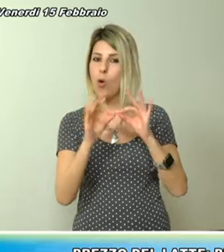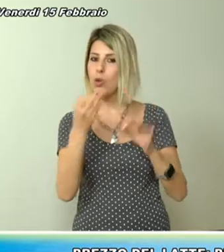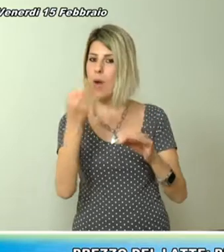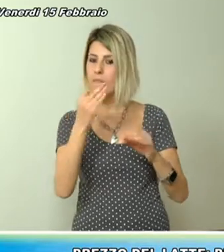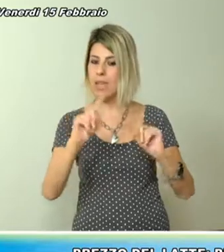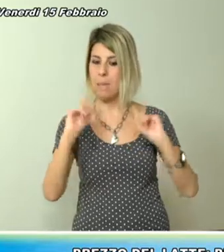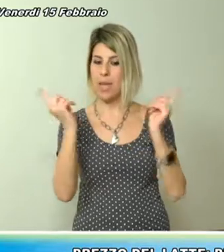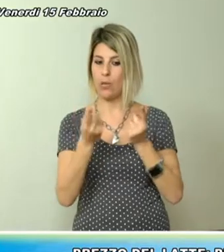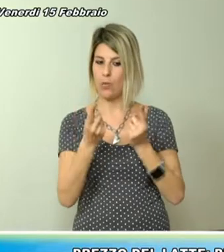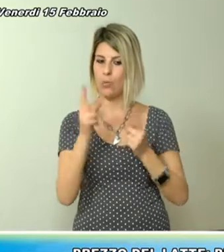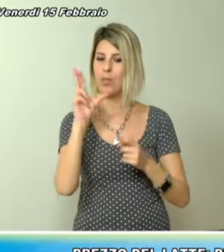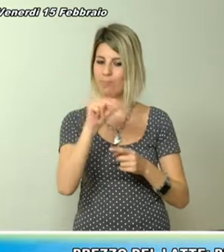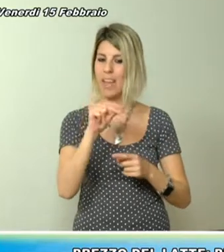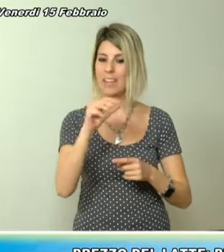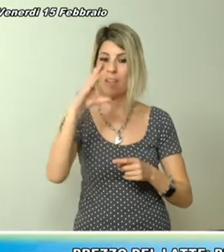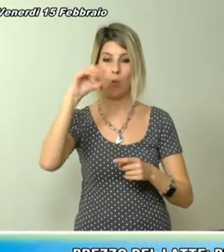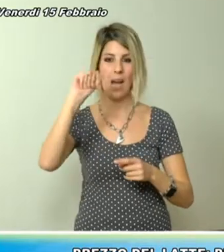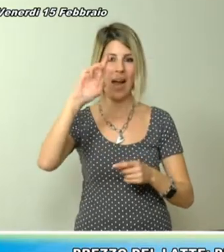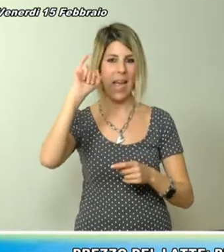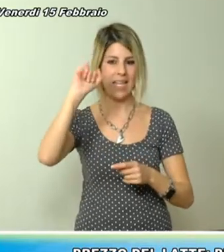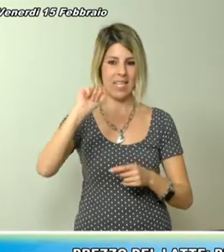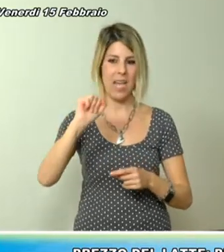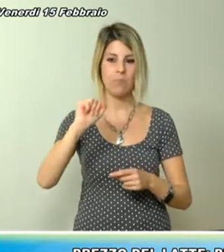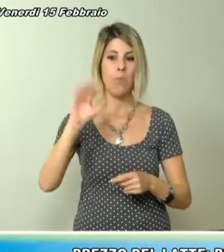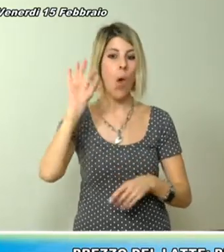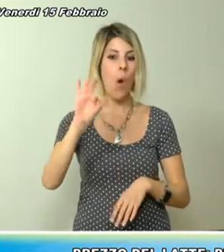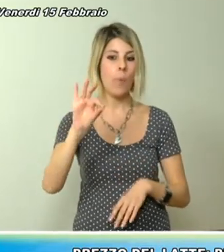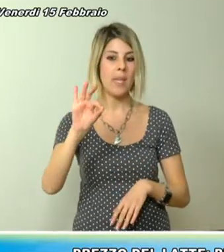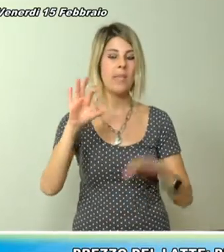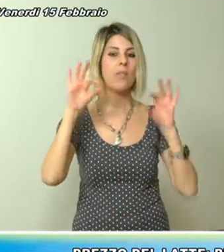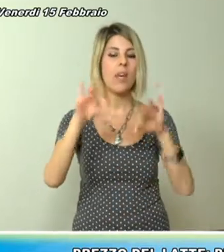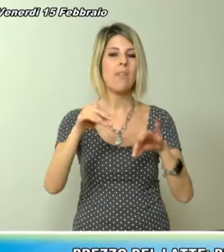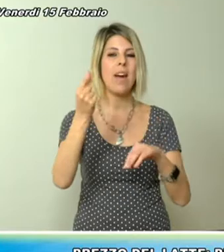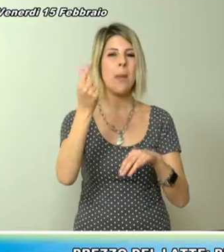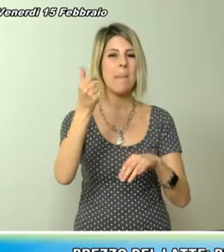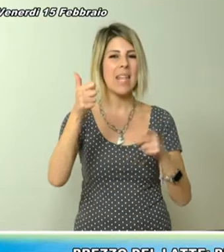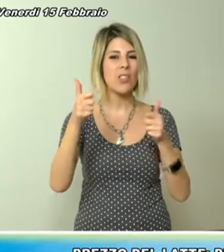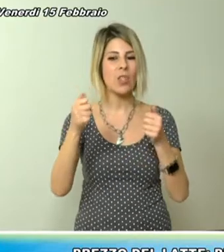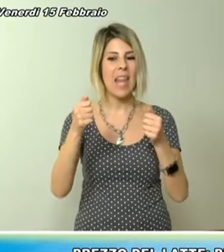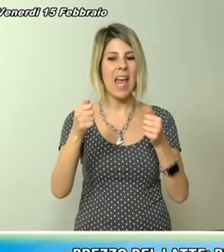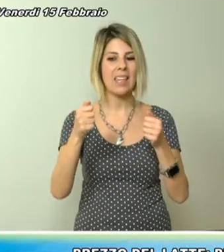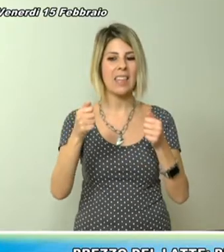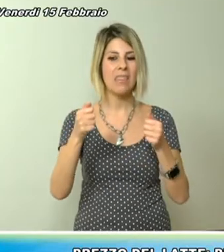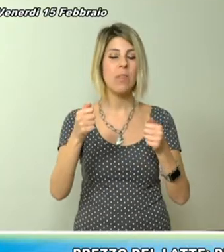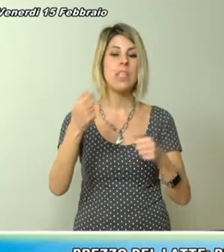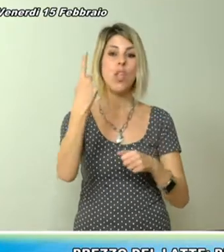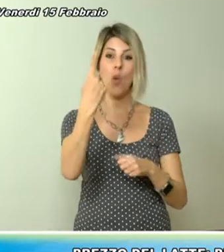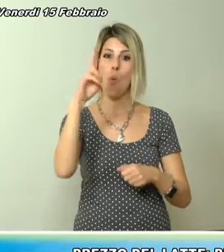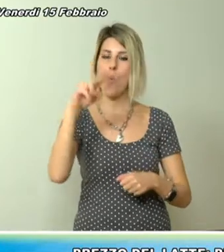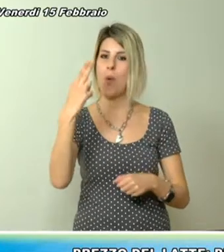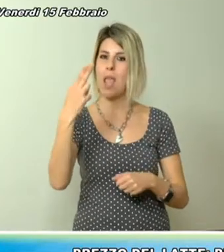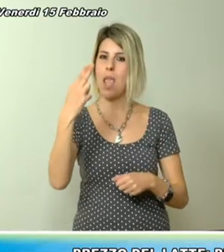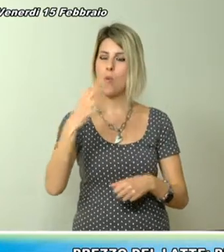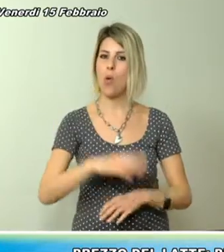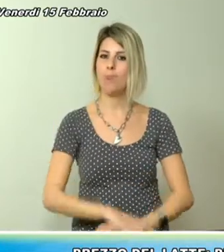Ha dichiarato l'assessore dell'agricoltura Pierluigi Caria L'obiettivo è quello di arrivare al prezzo del latte di un